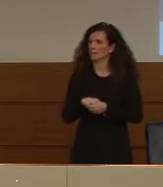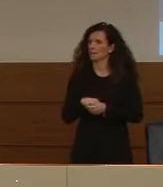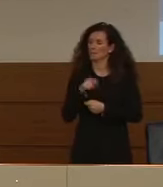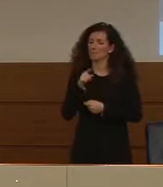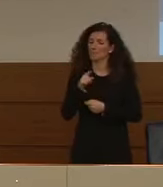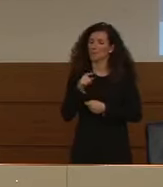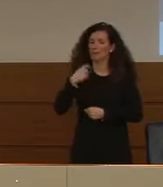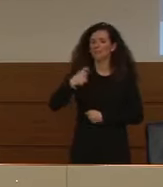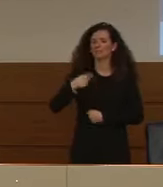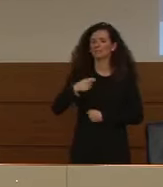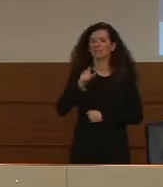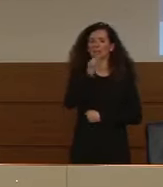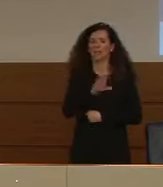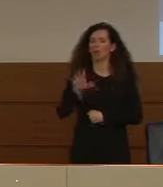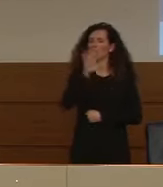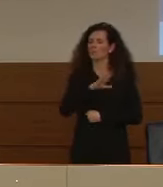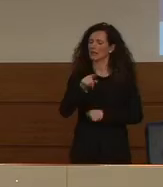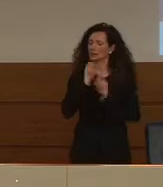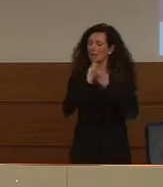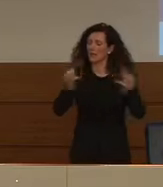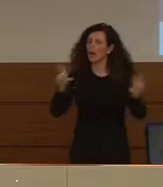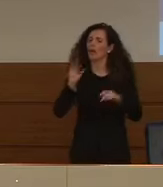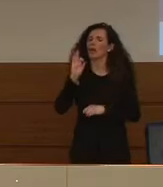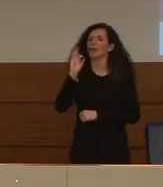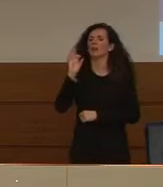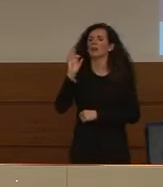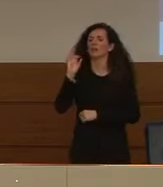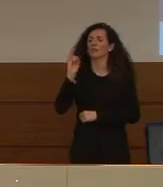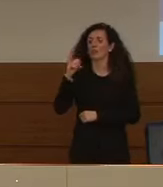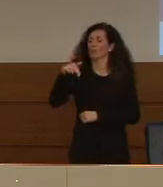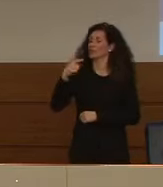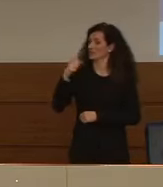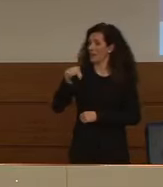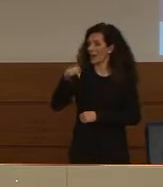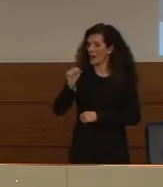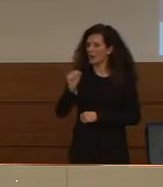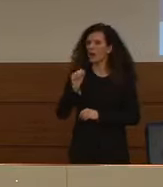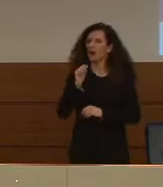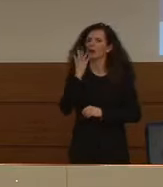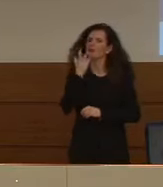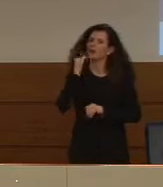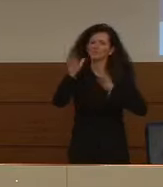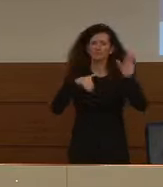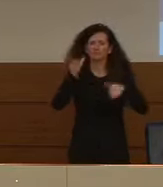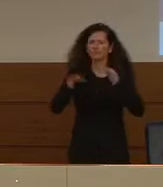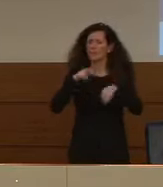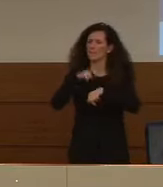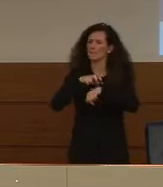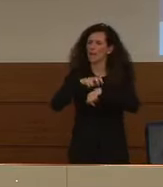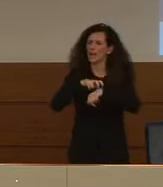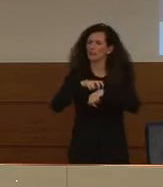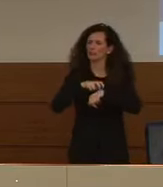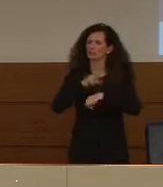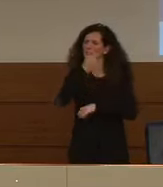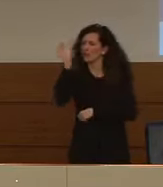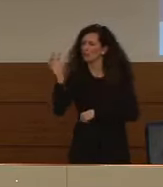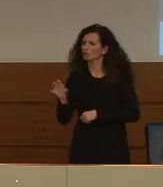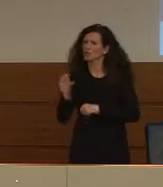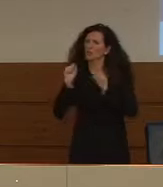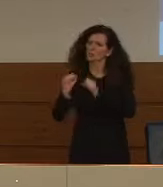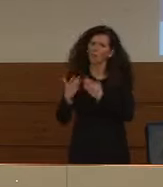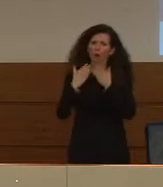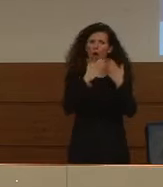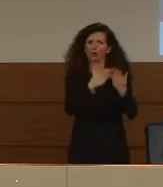presidente della Lombardia Fontana che chiede più medici dalle altre regioni meno impegnate. Che cosa risponde e qual è la